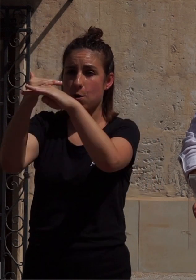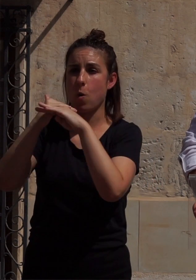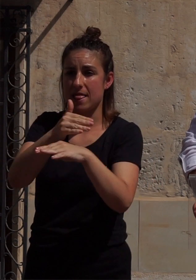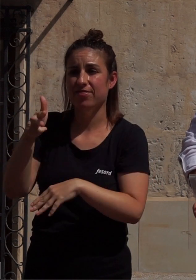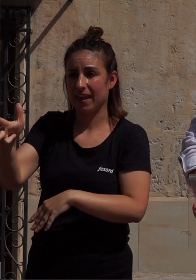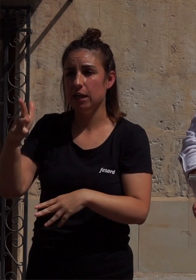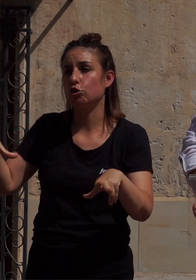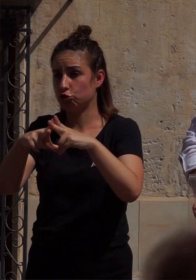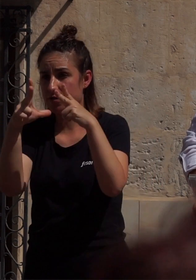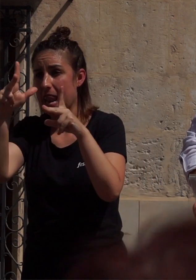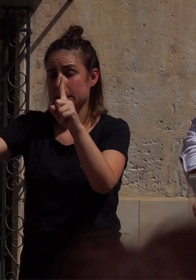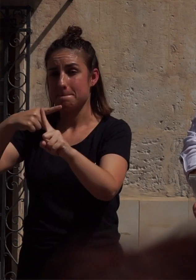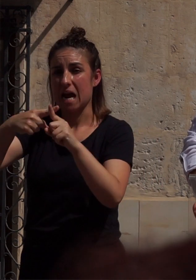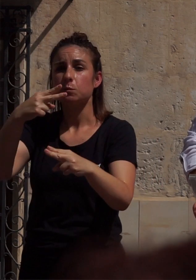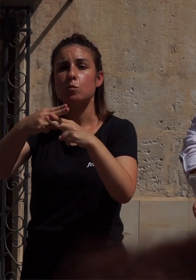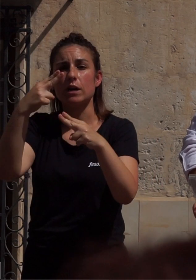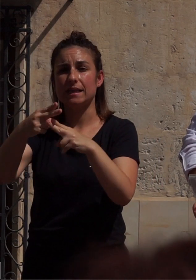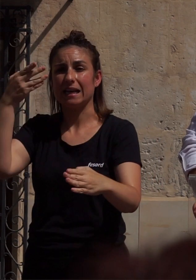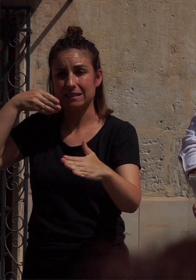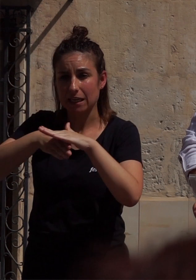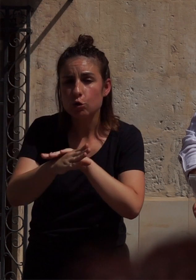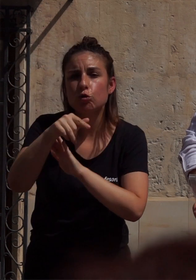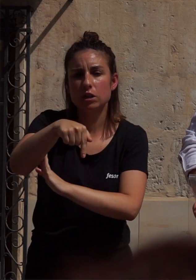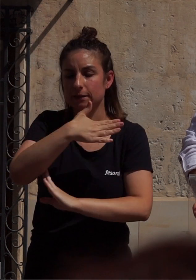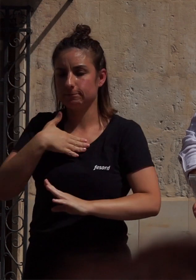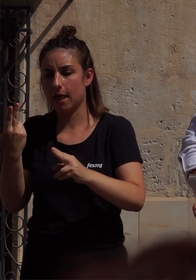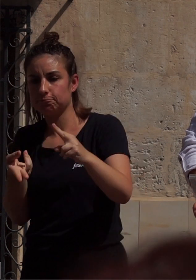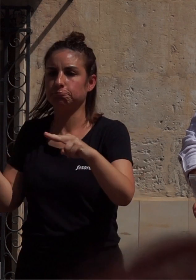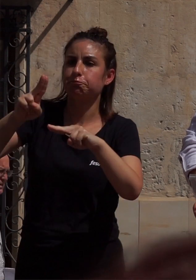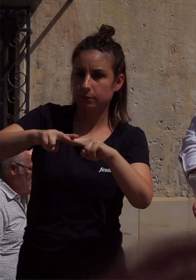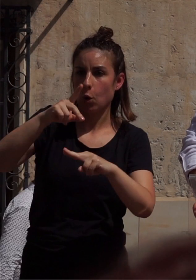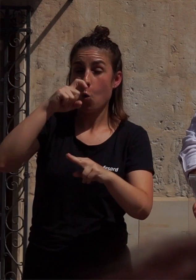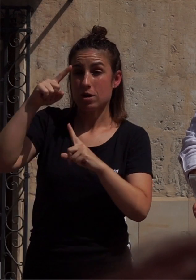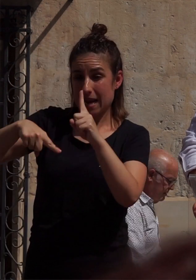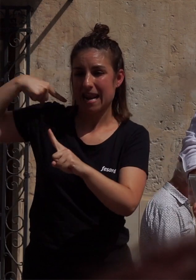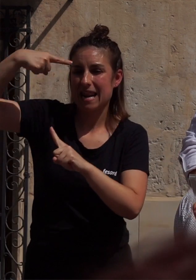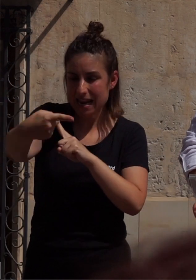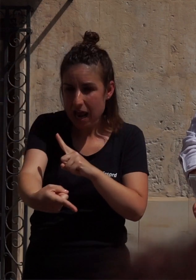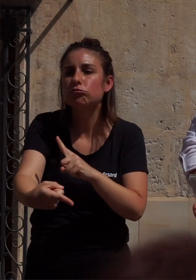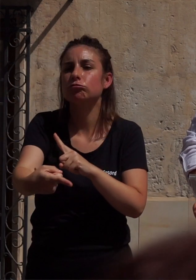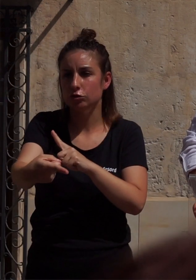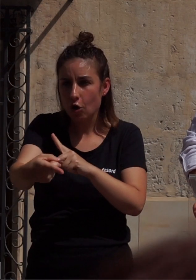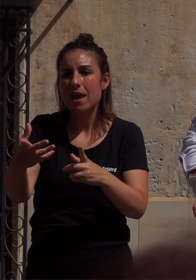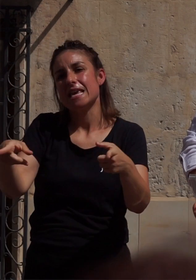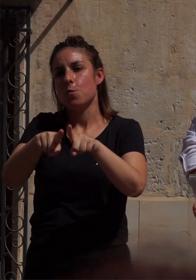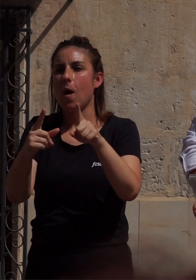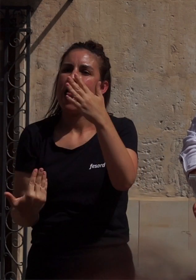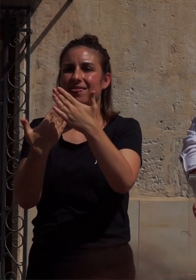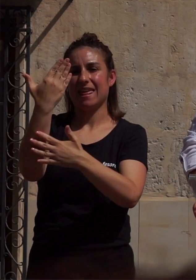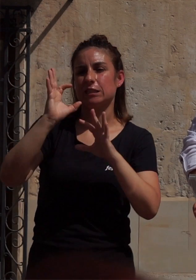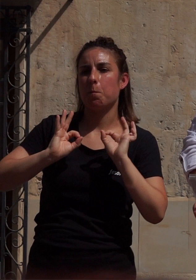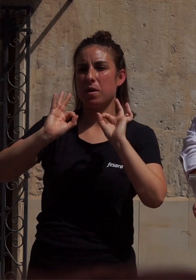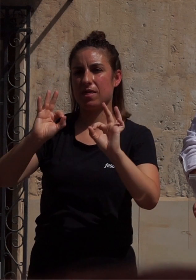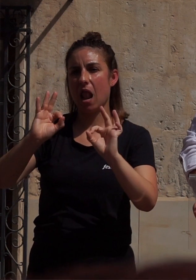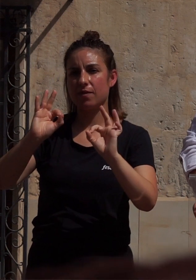Sociales y Políticas Inclusivas, queremos sumarnos un año más a la conmemoración del Día Internacional